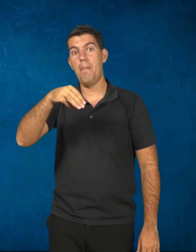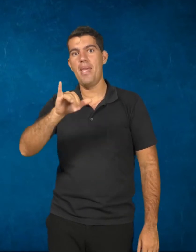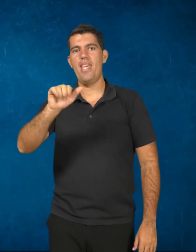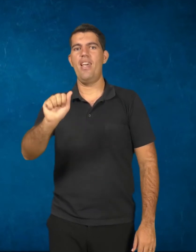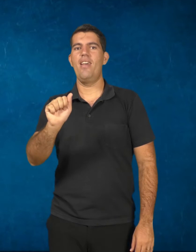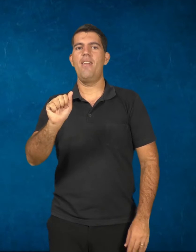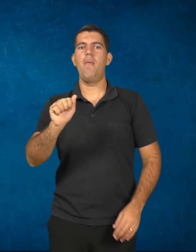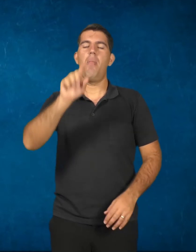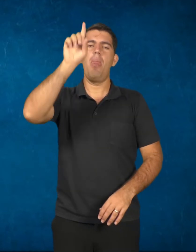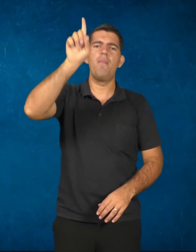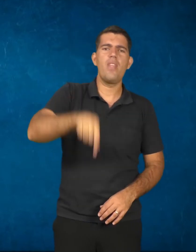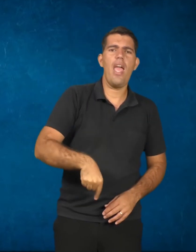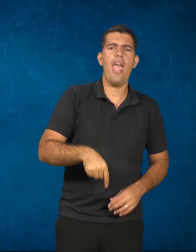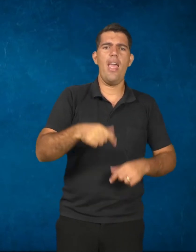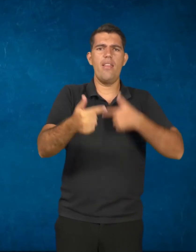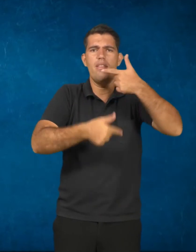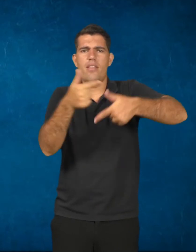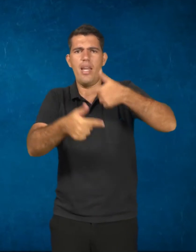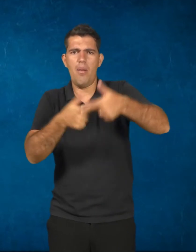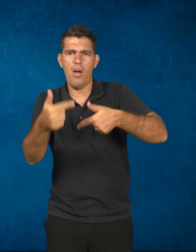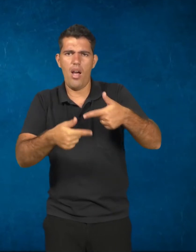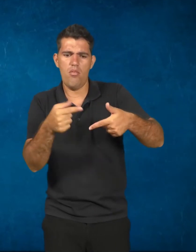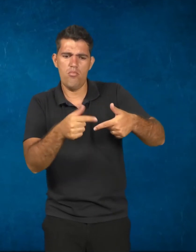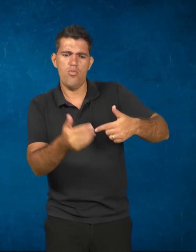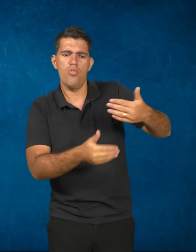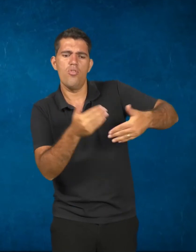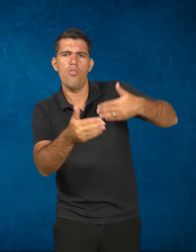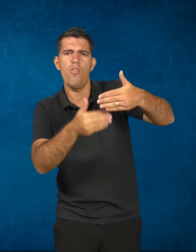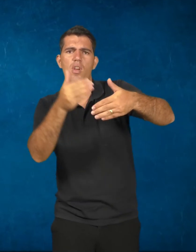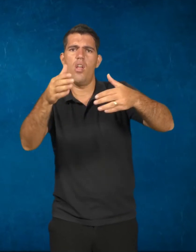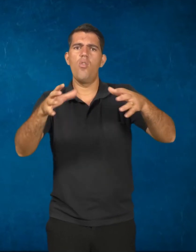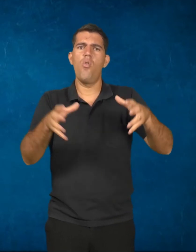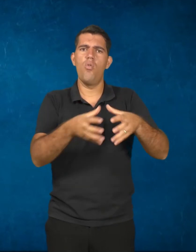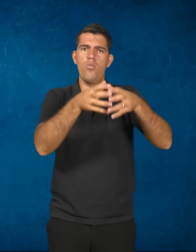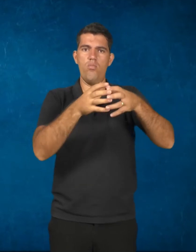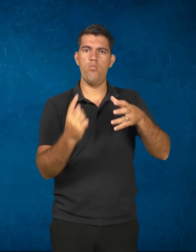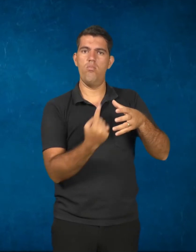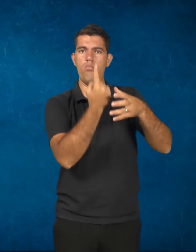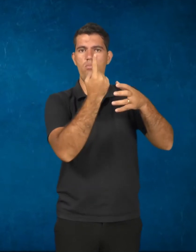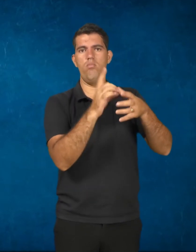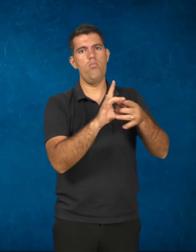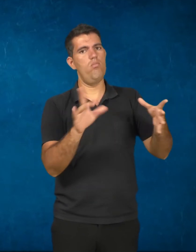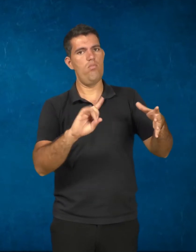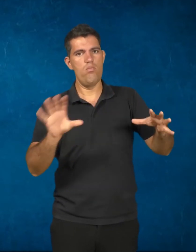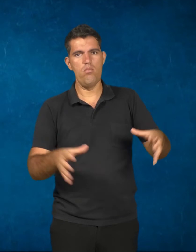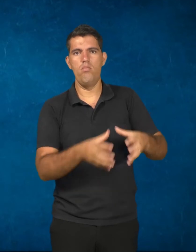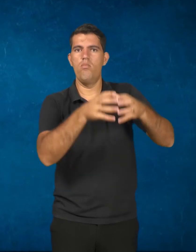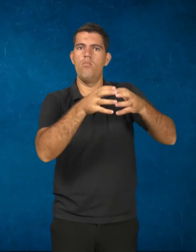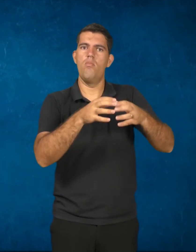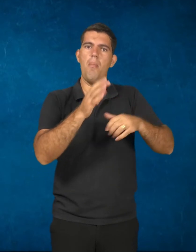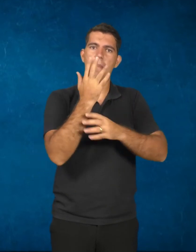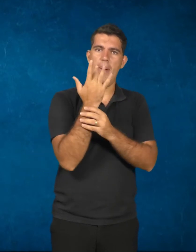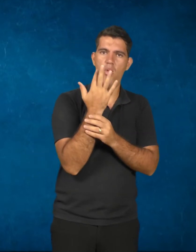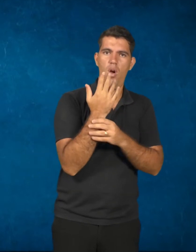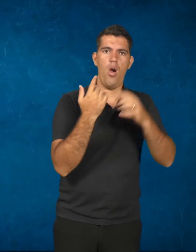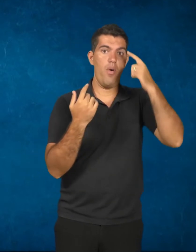trabalho desenvolvido numa unidade indissociável, os aspectos manuais e intelectuais,